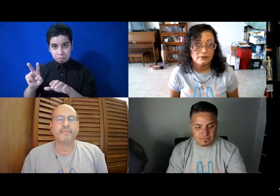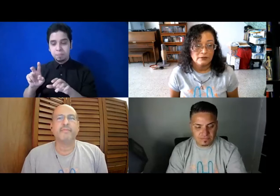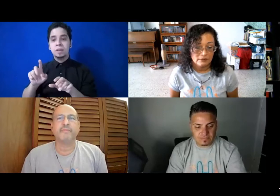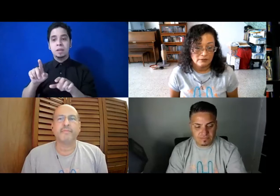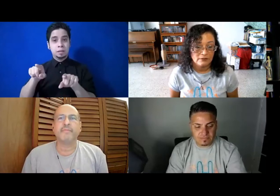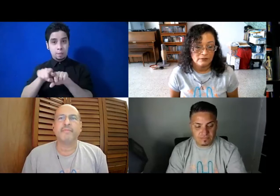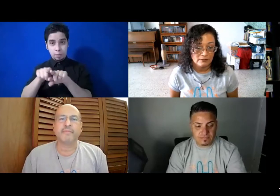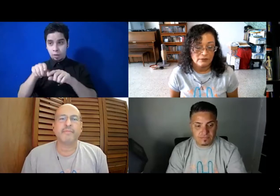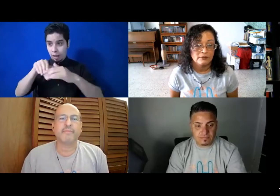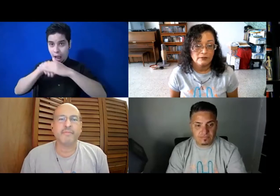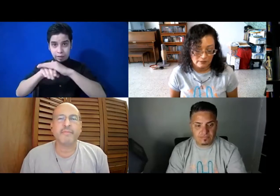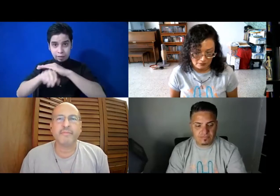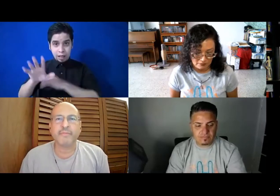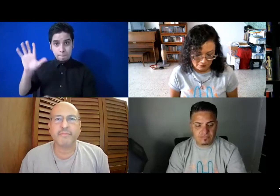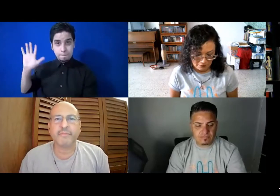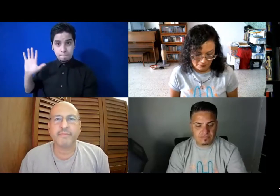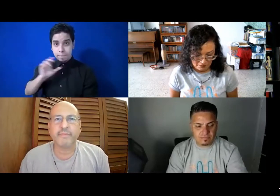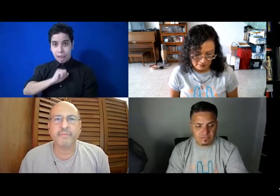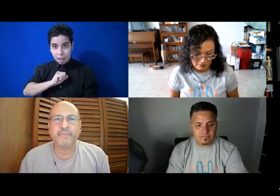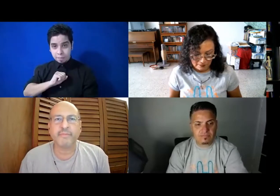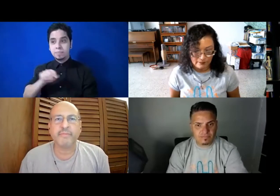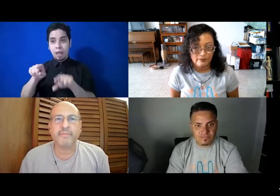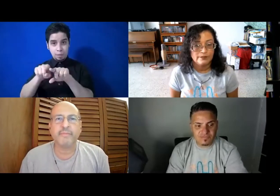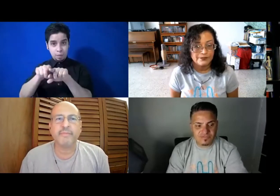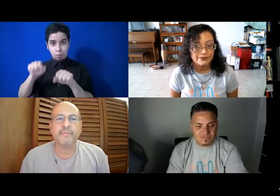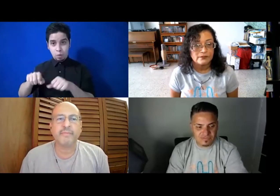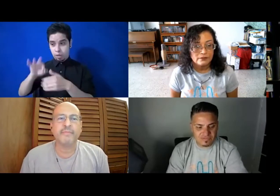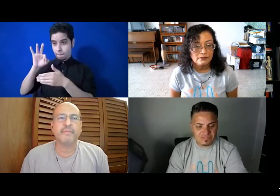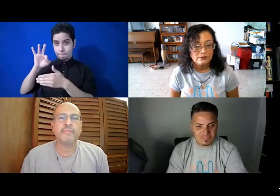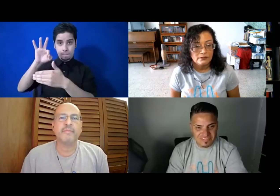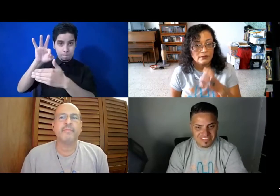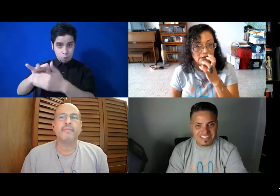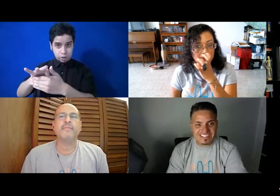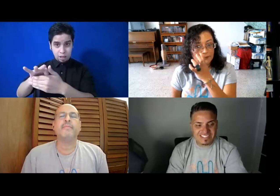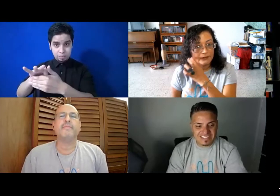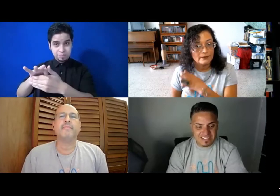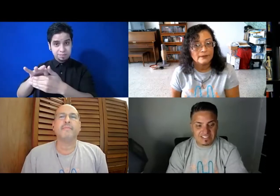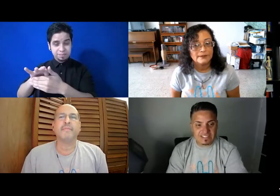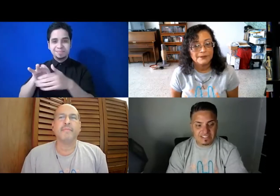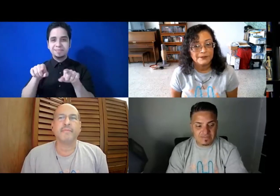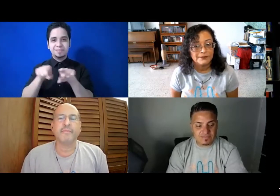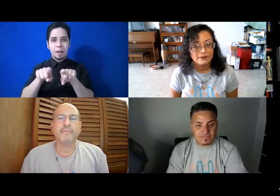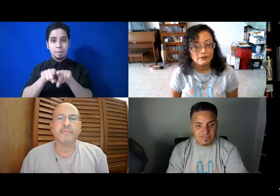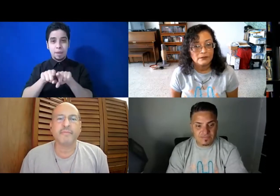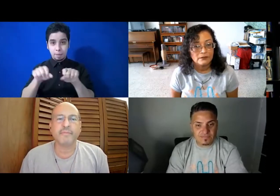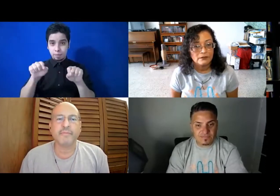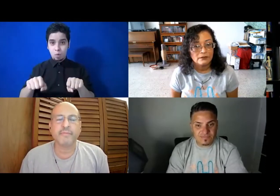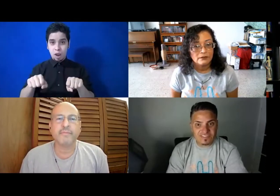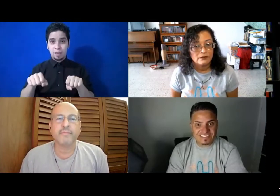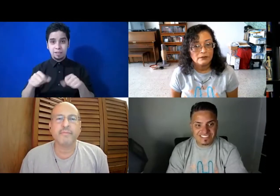las encuestas pasadas, pueden votar en la encuesta que estamos corriendo en la semana, y también puede tener acceso a los